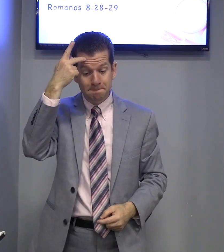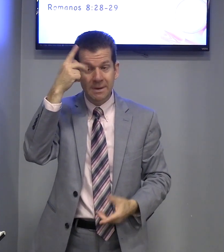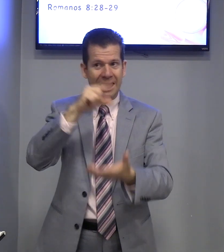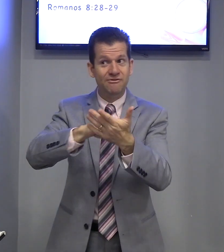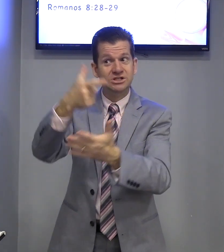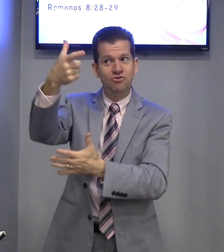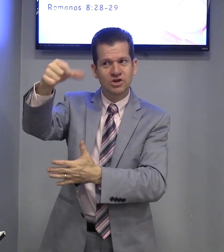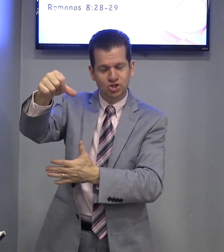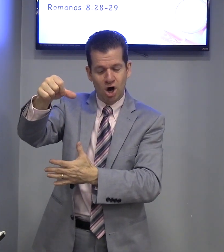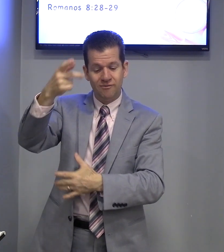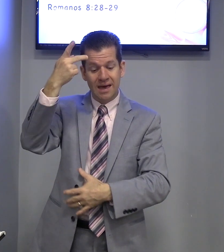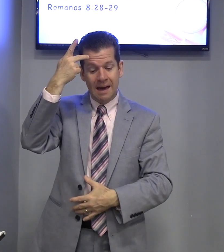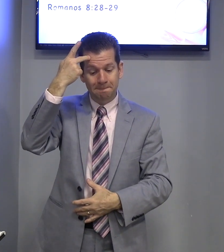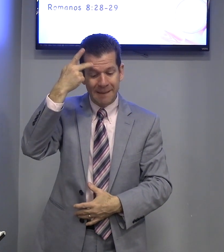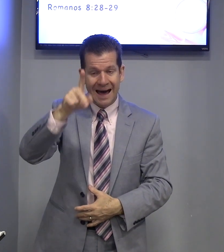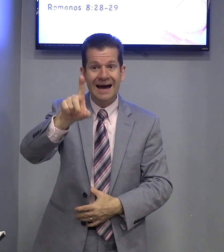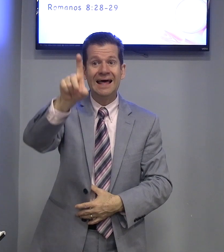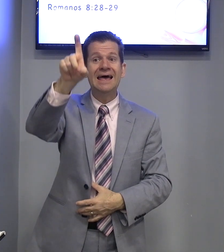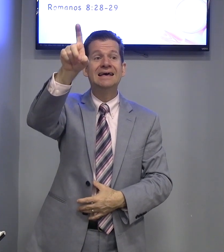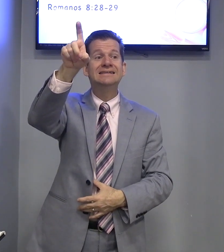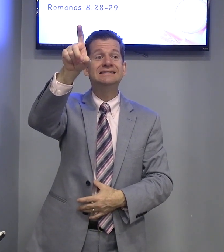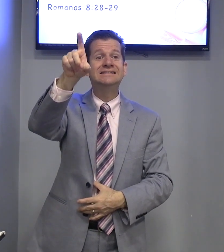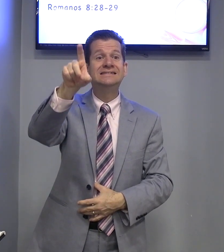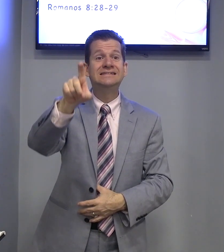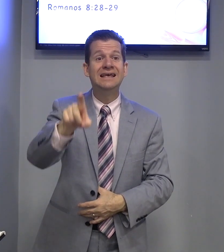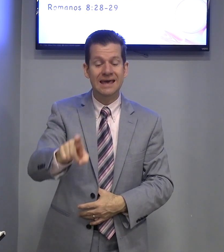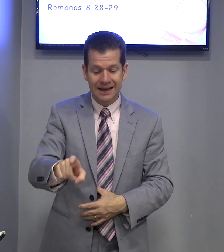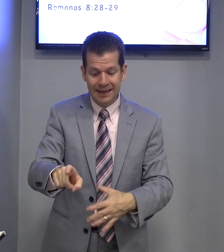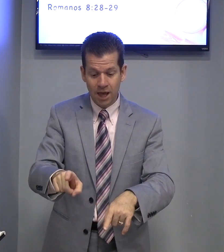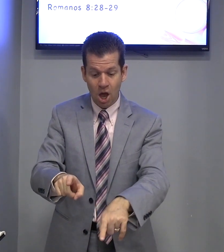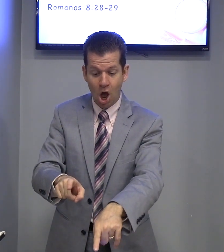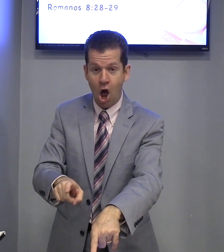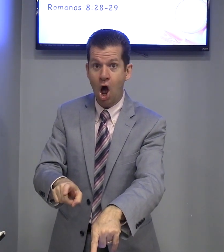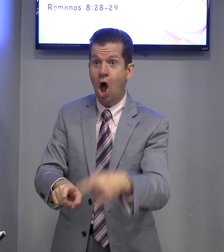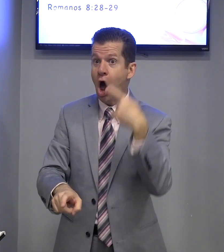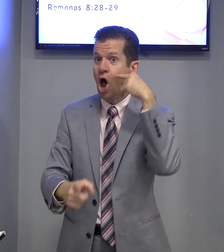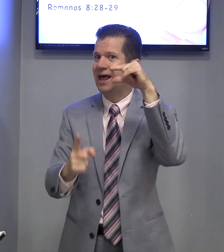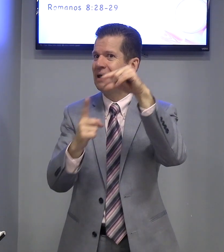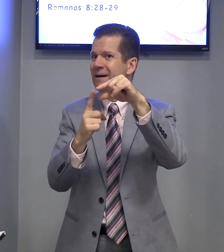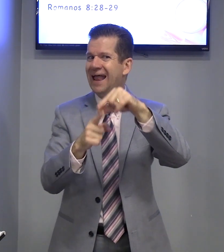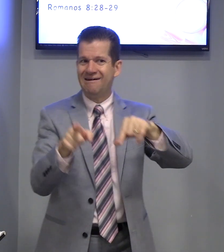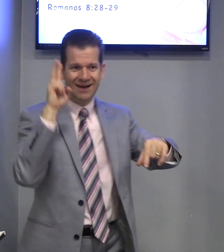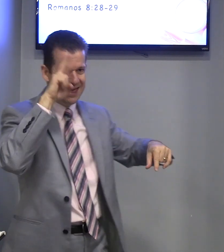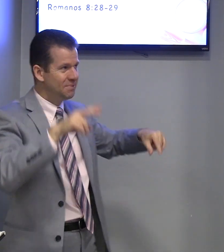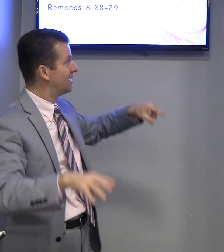Aí, versículo 29. Para serem... Olha aquela palavra, lembra?